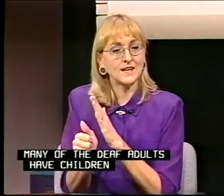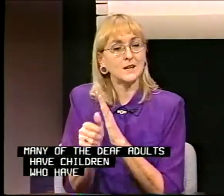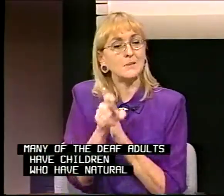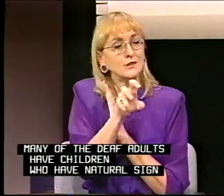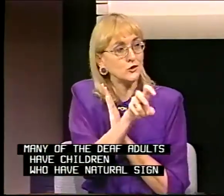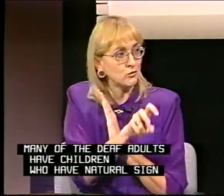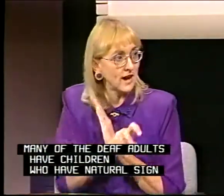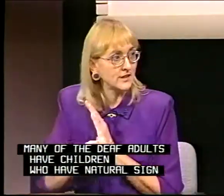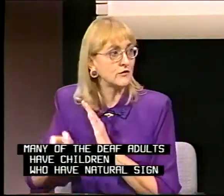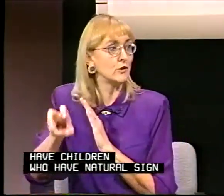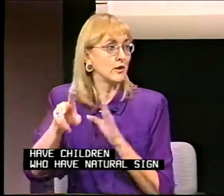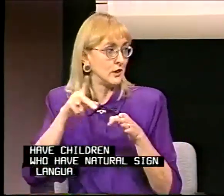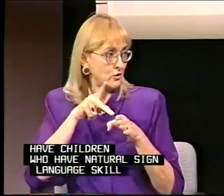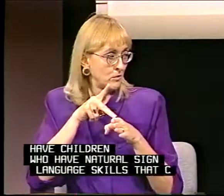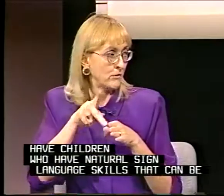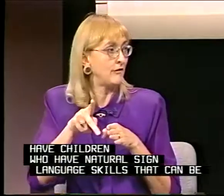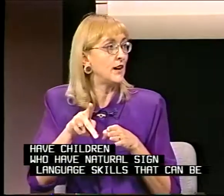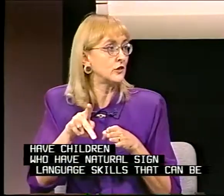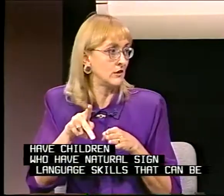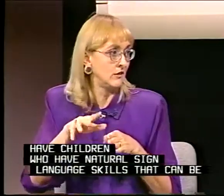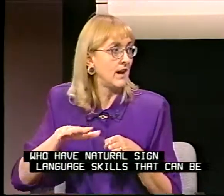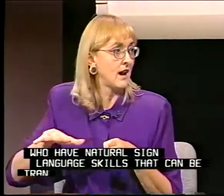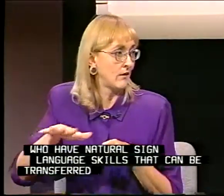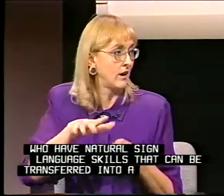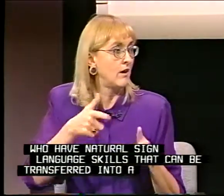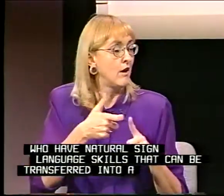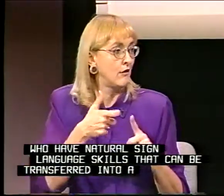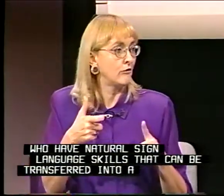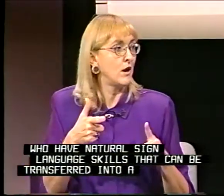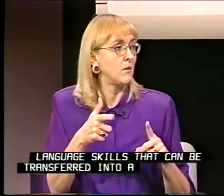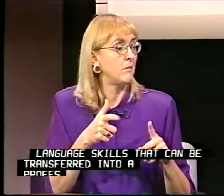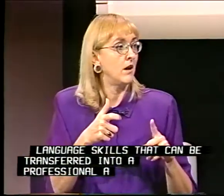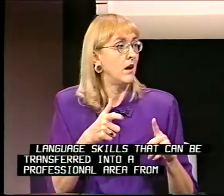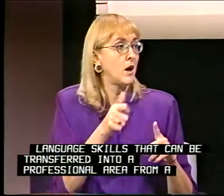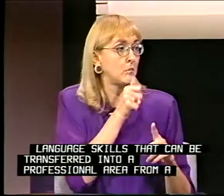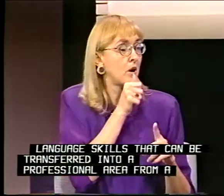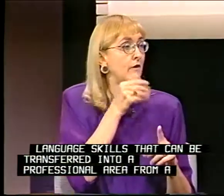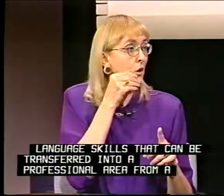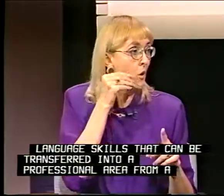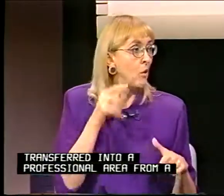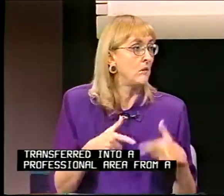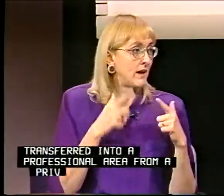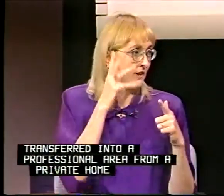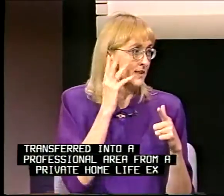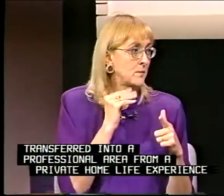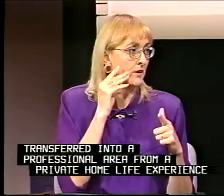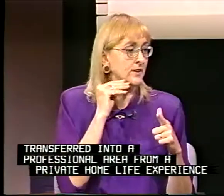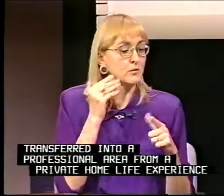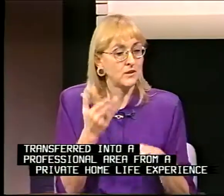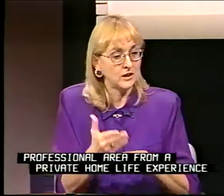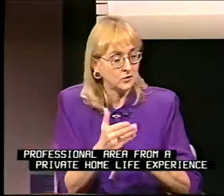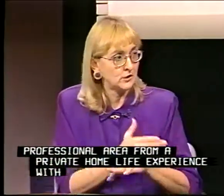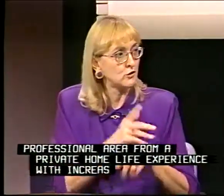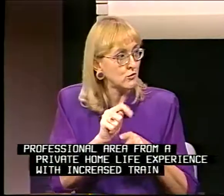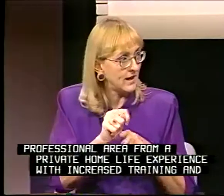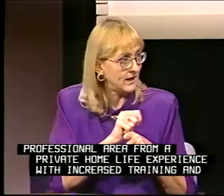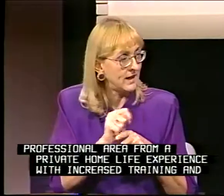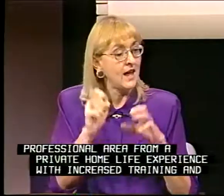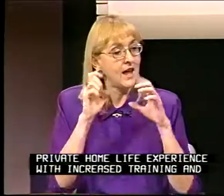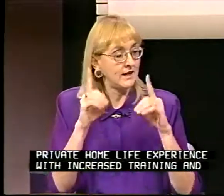can be transferred into a professional area from a private home life experience with increased training and